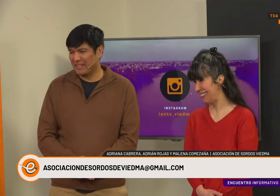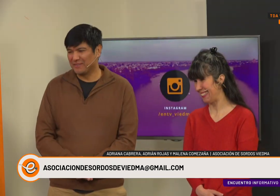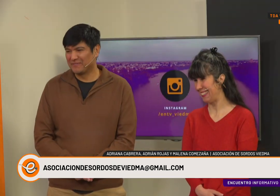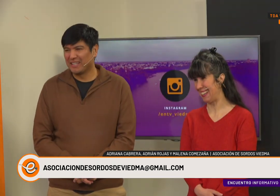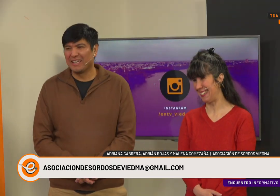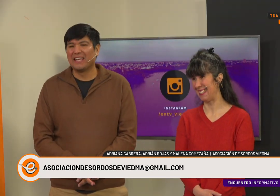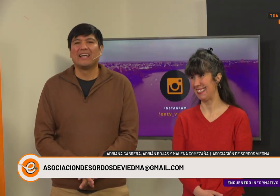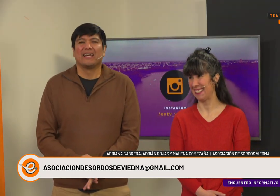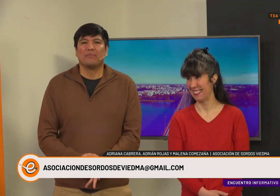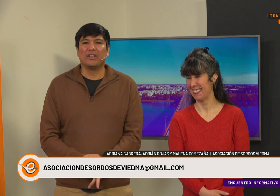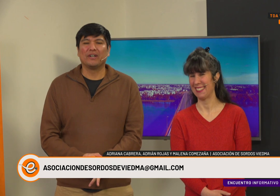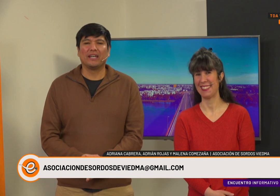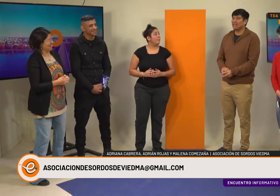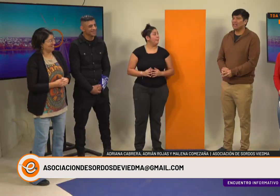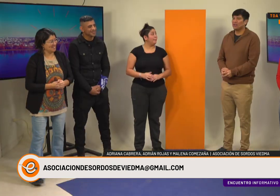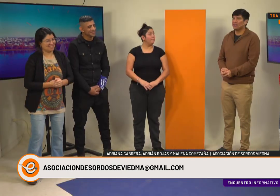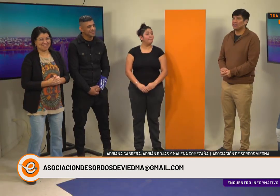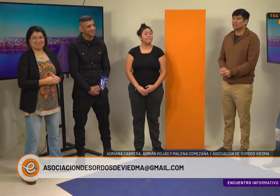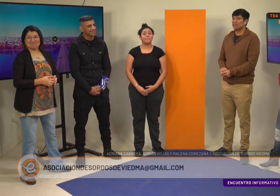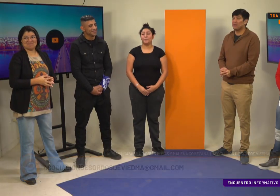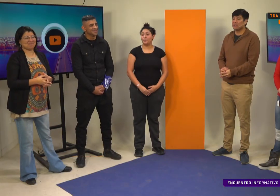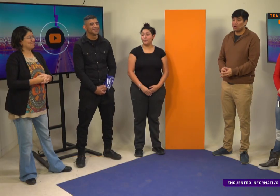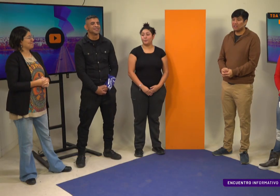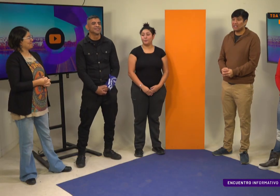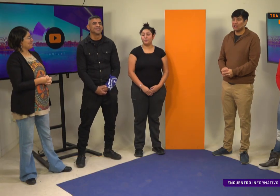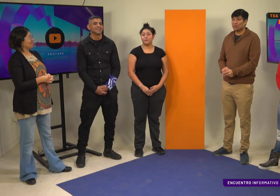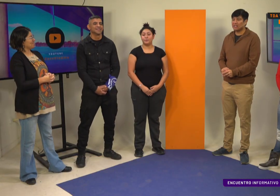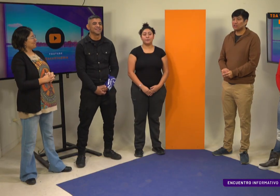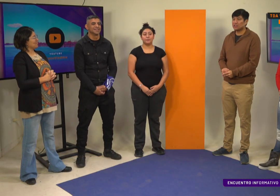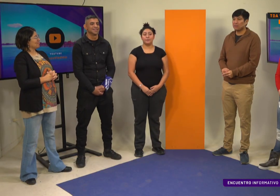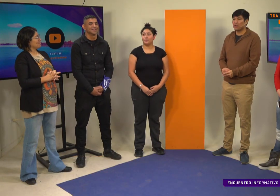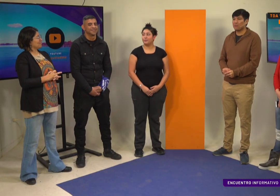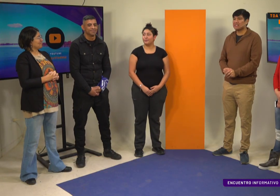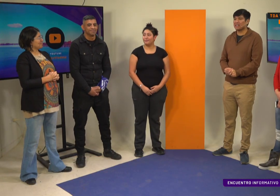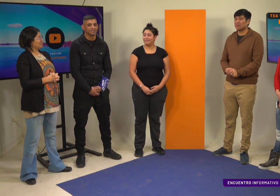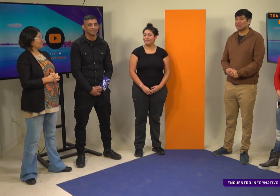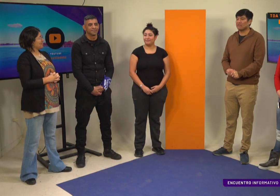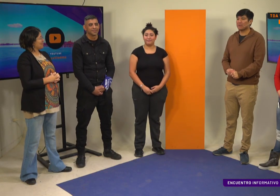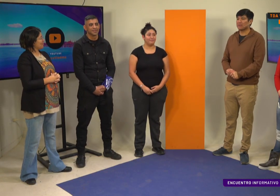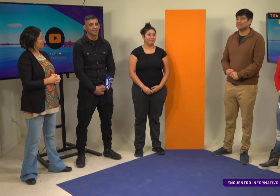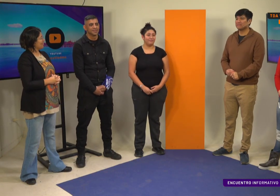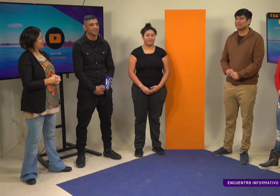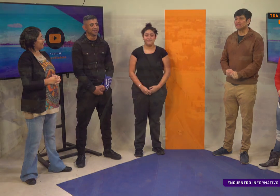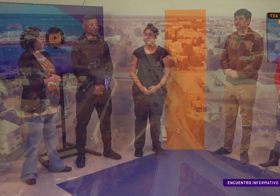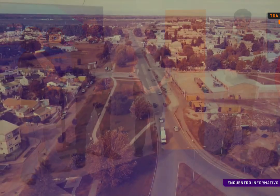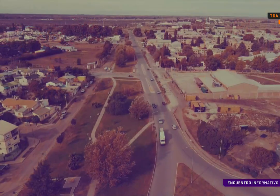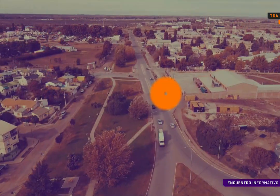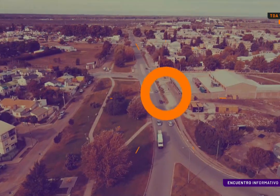por haber venido. Gracias. Bueno, nos vamos a un corte y en un ratito seguimos con más Encuentro Informativo.